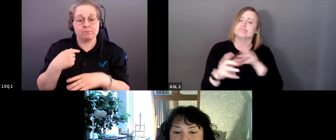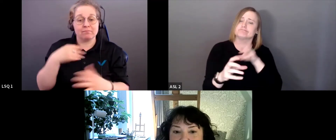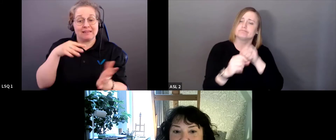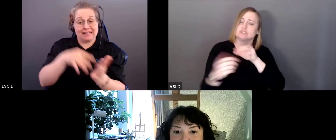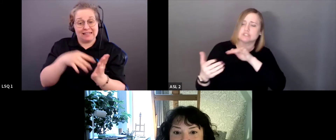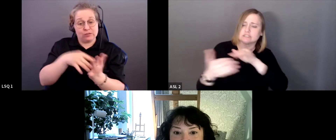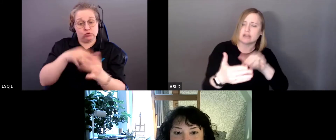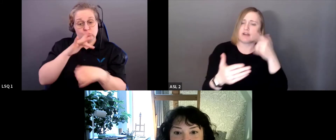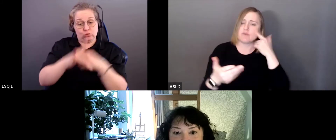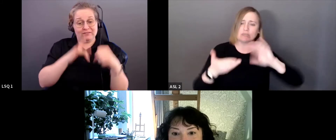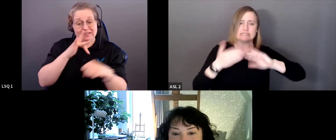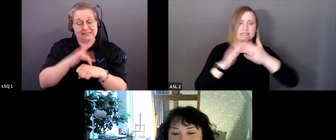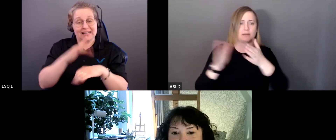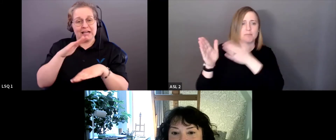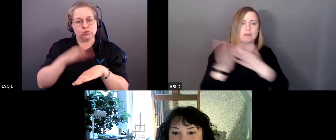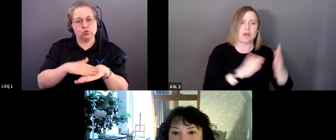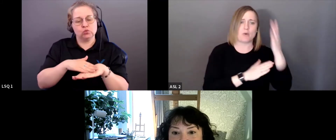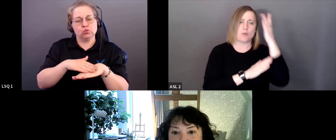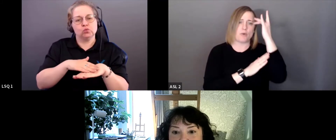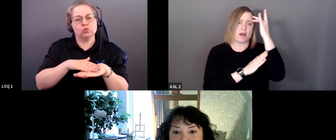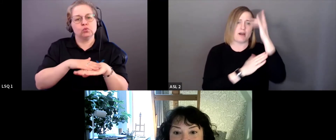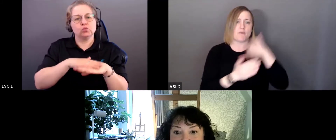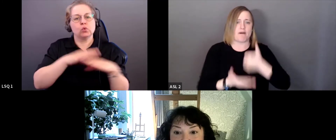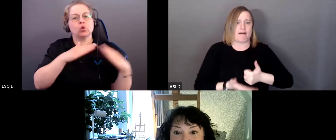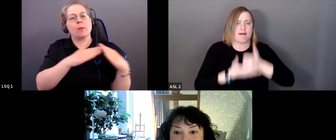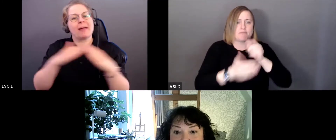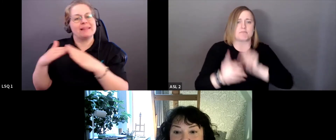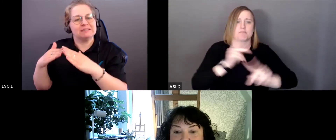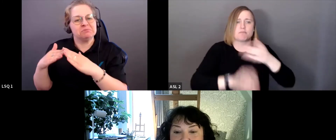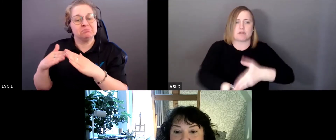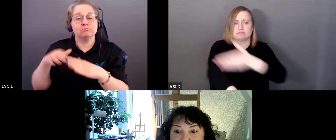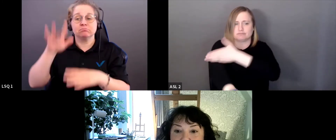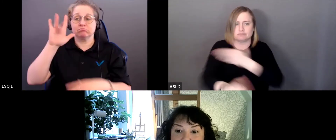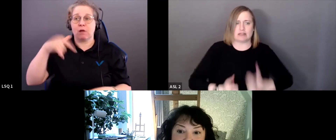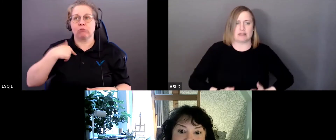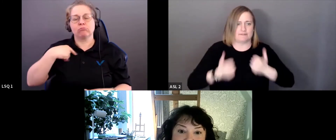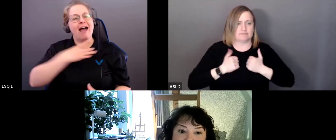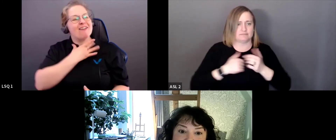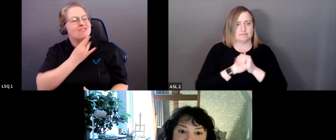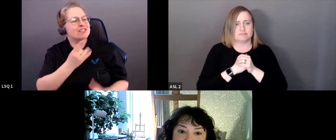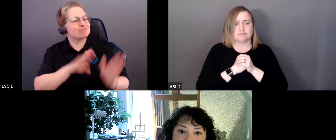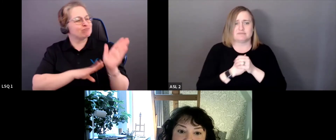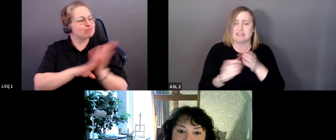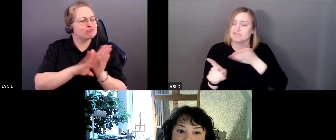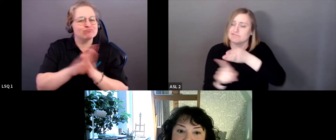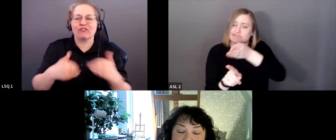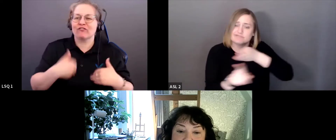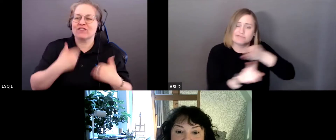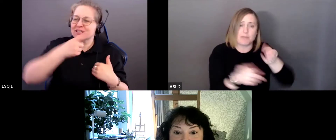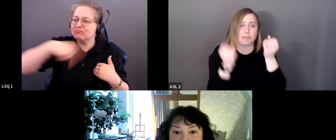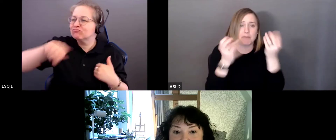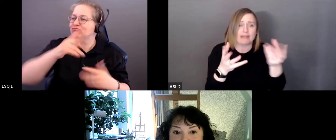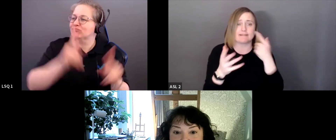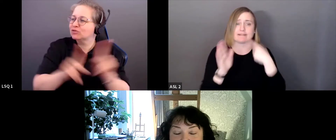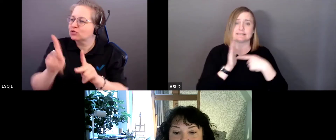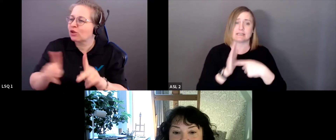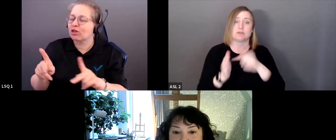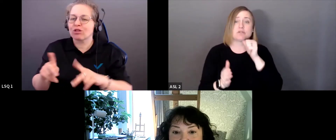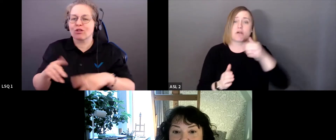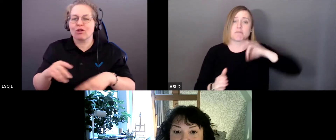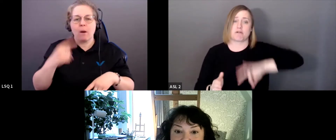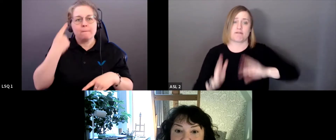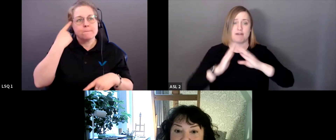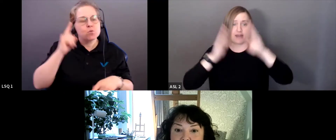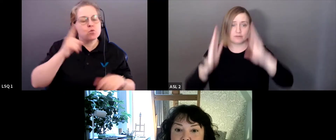je voulais améliorer la vie des gens. J'ai travaillé dans bien des domaines dont le logement sans but lucratif, la protection de l